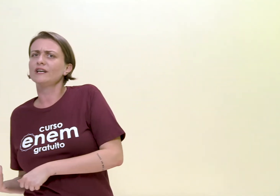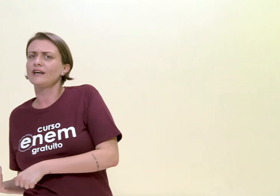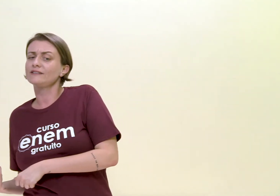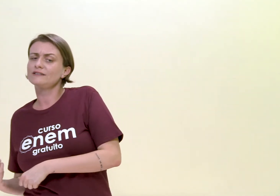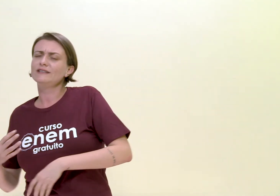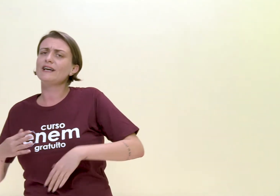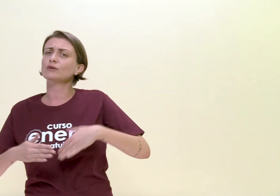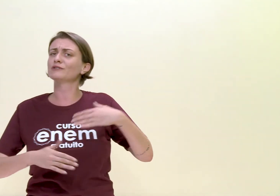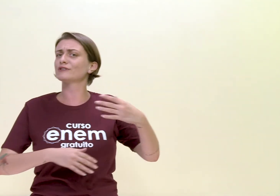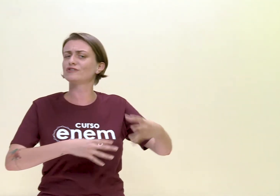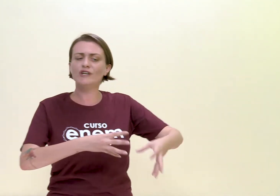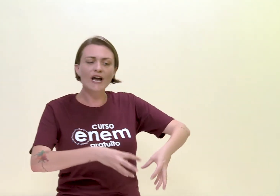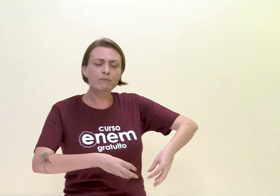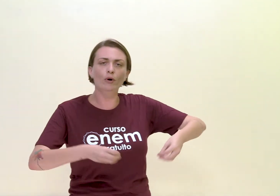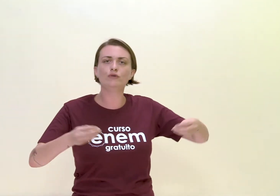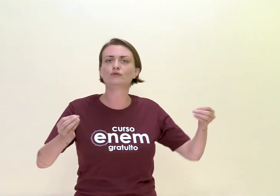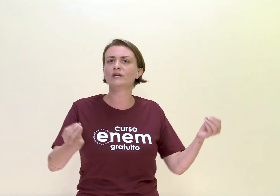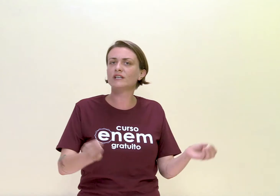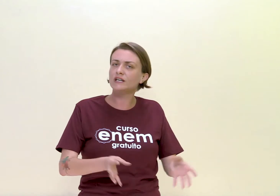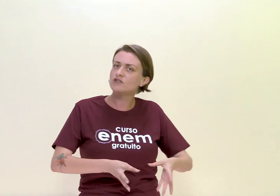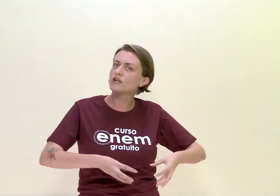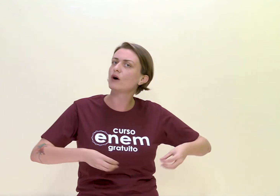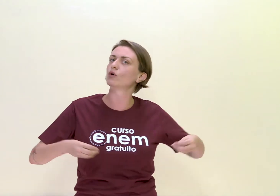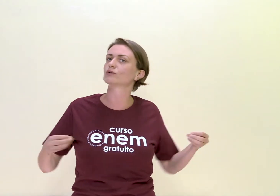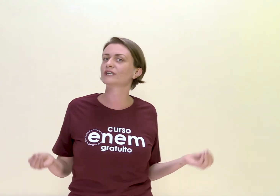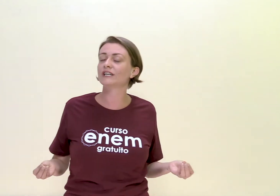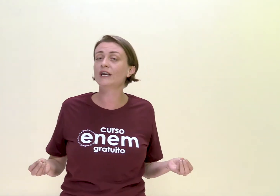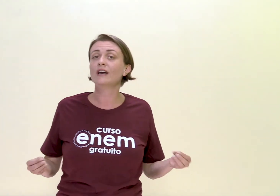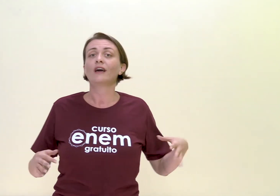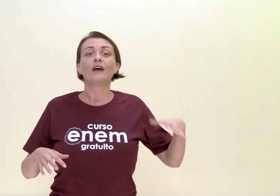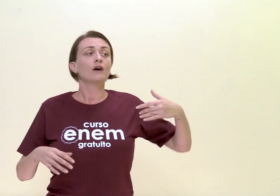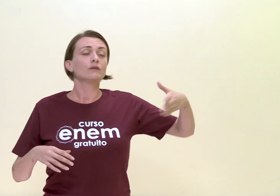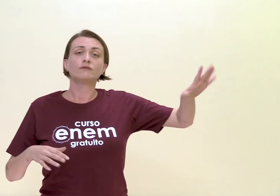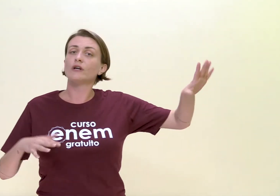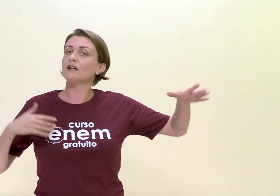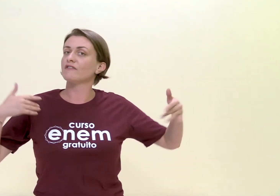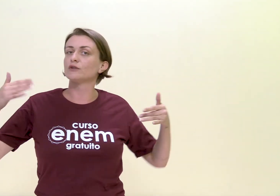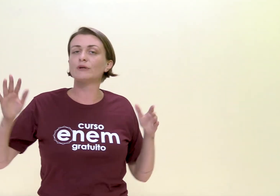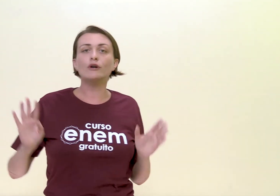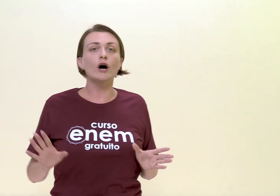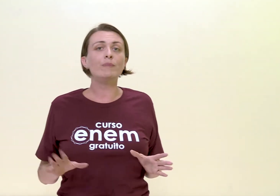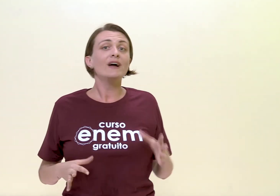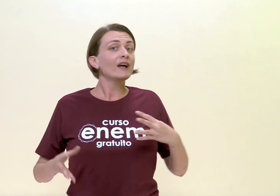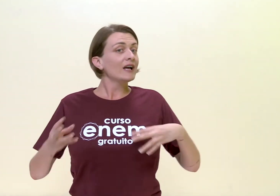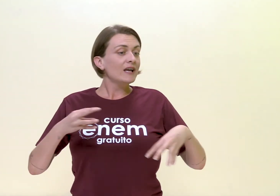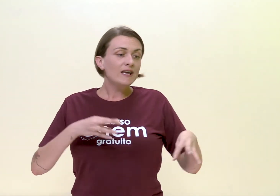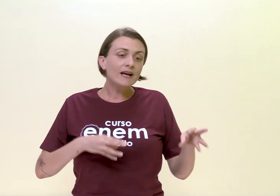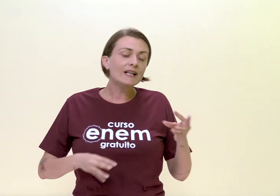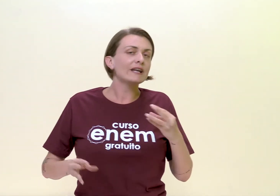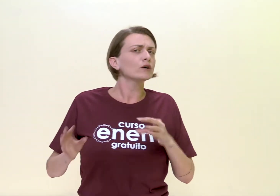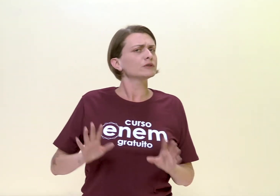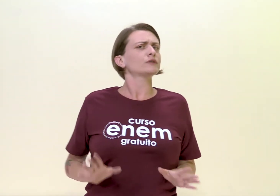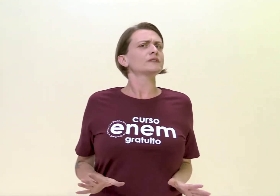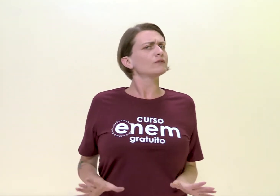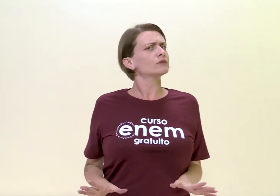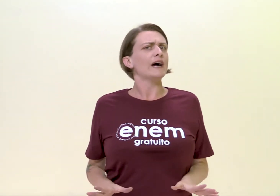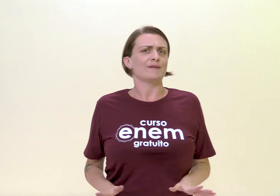ingleses e aí começou a tirar imposto daqui, tirar ouro daqui, foram levando para a Europa e a galera começou a se revoltar.